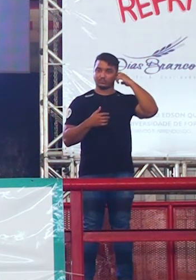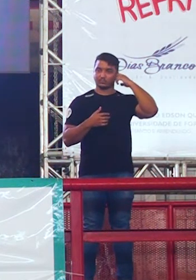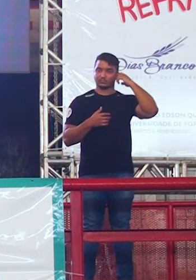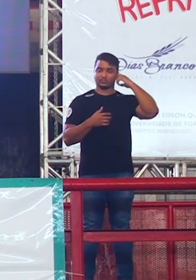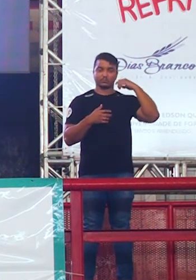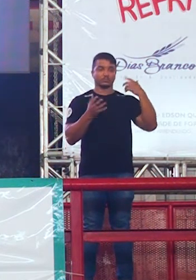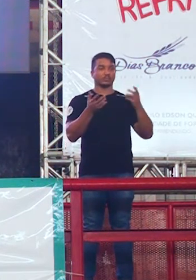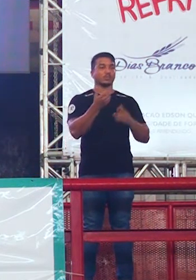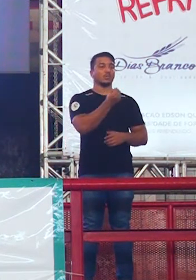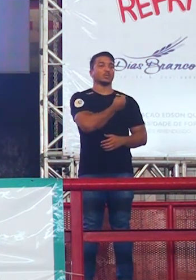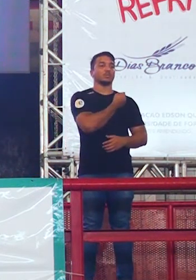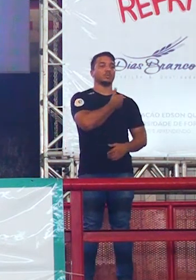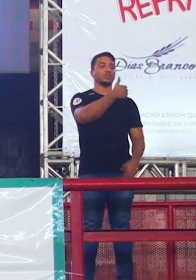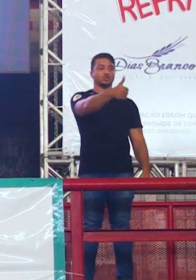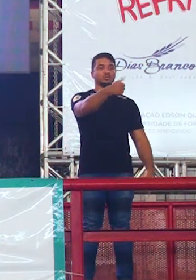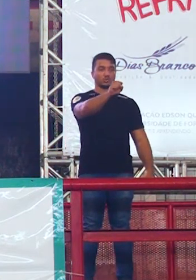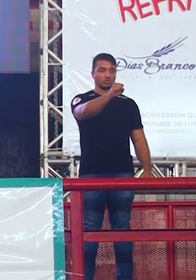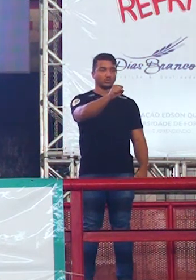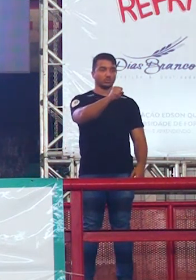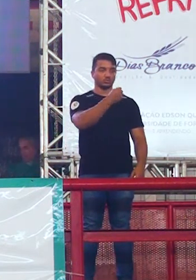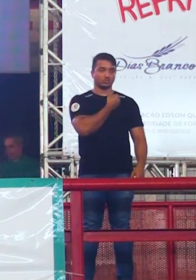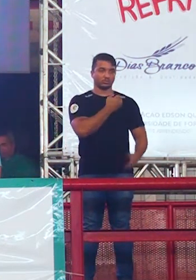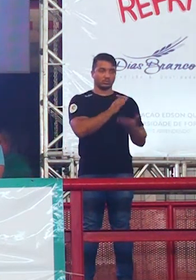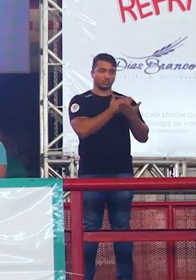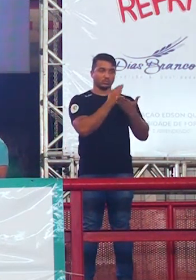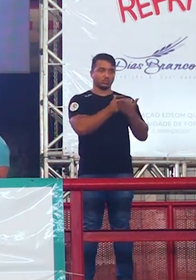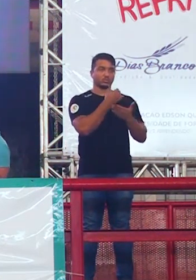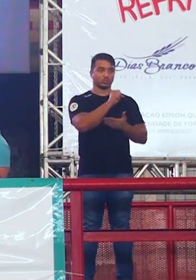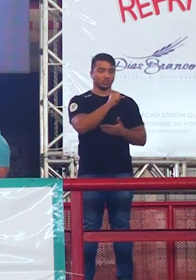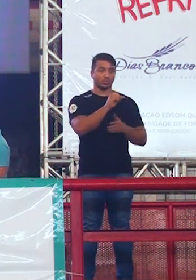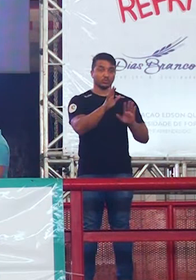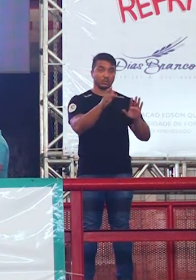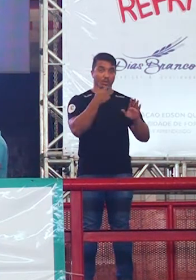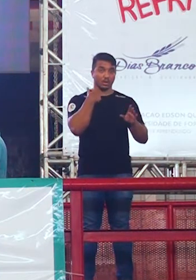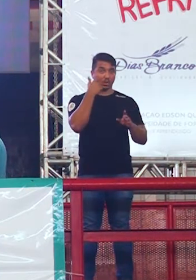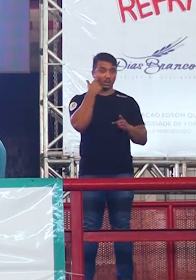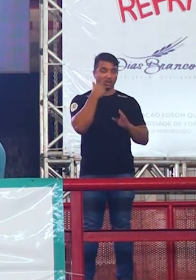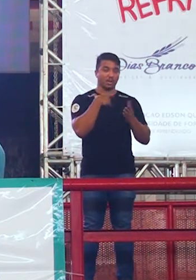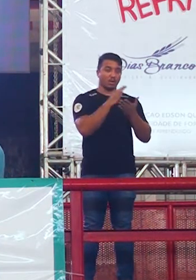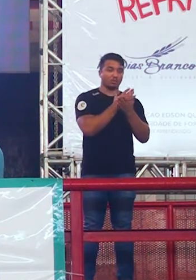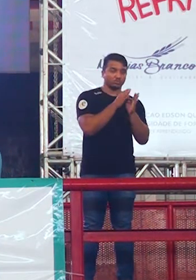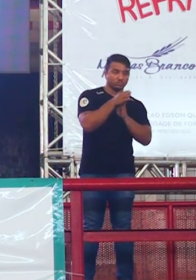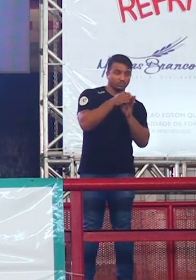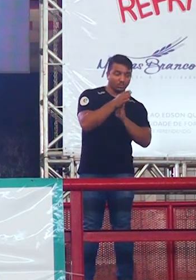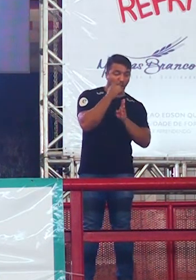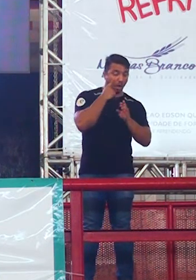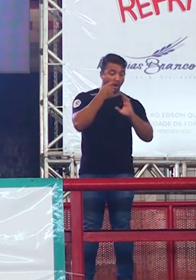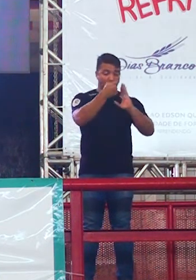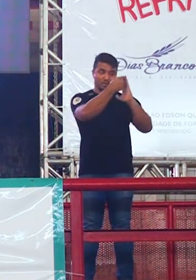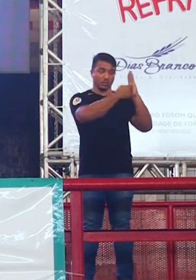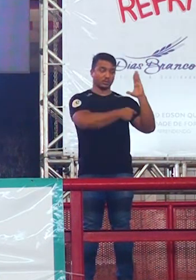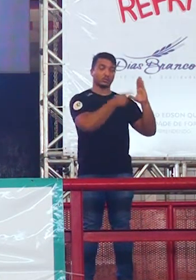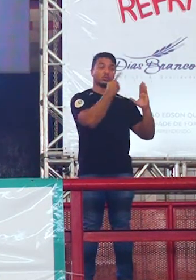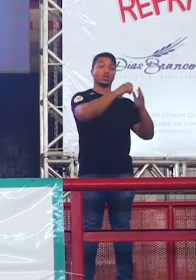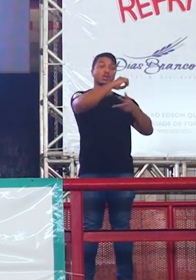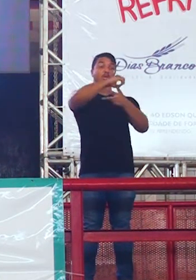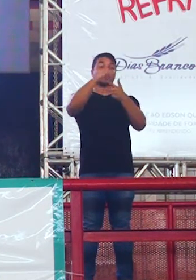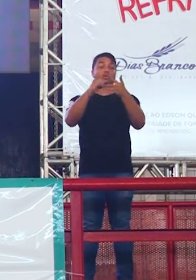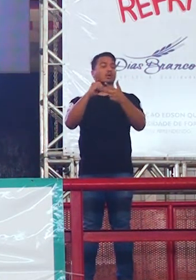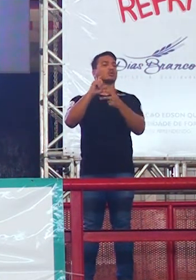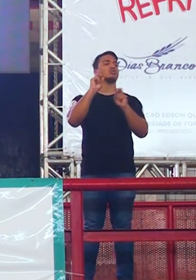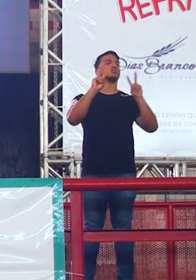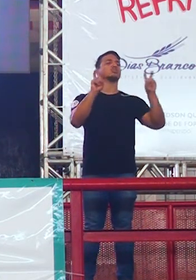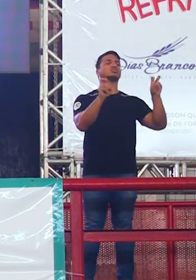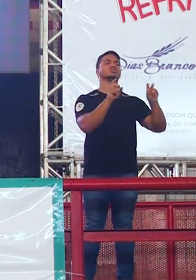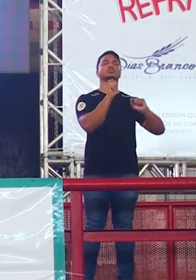Na página 18, gente encontra algumas diretrizes aí. A prova de redação do Enem, ela costuma trabalhar